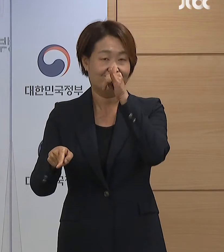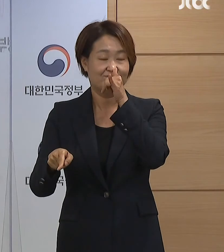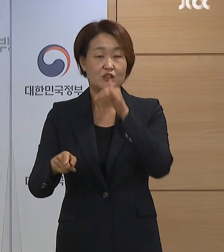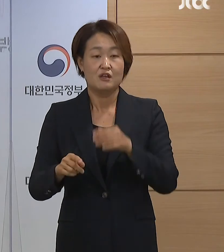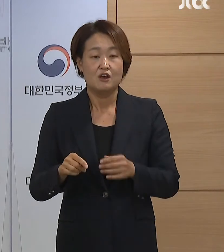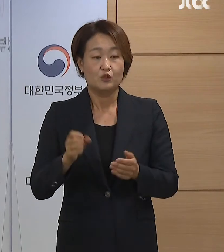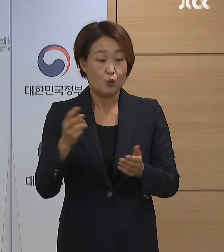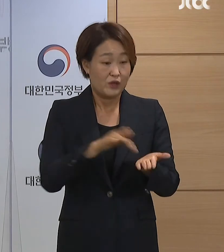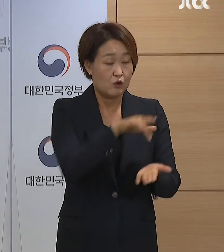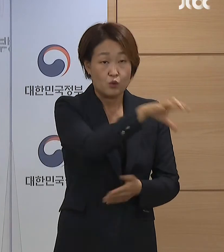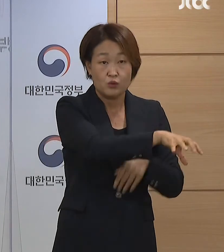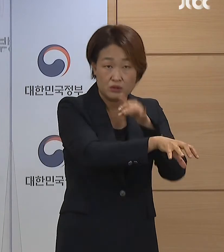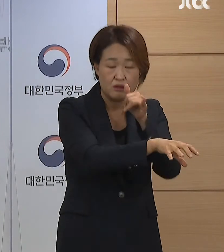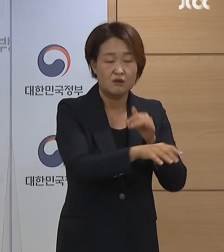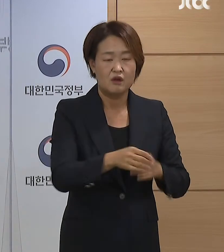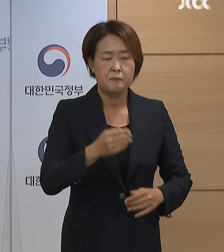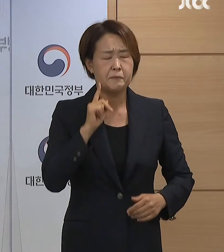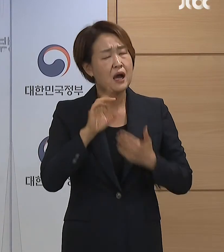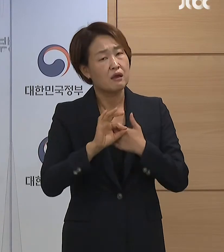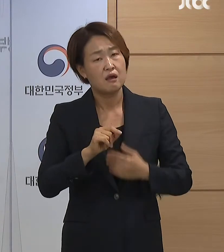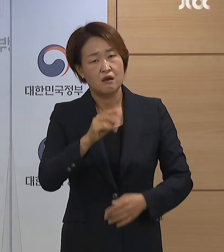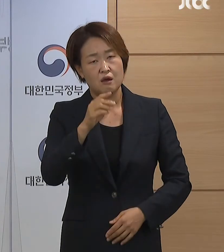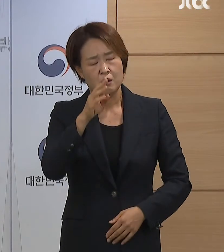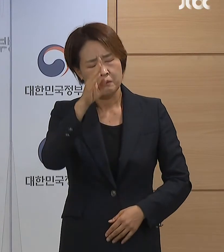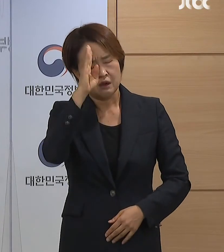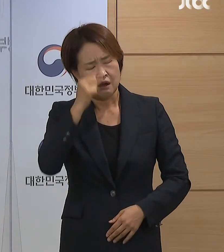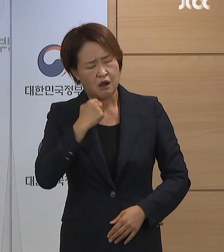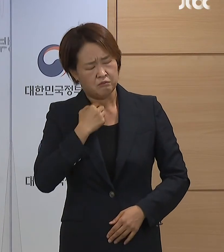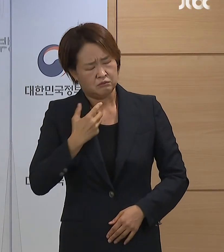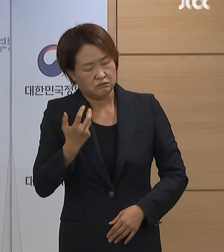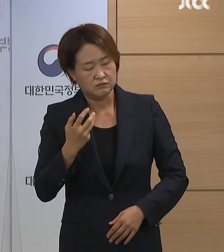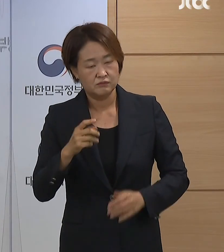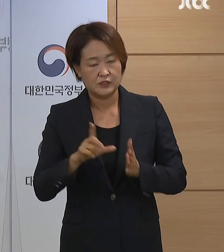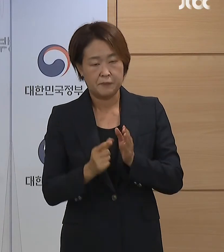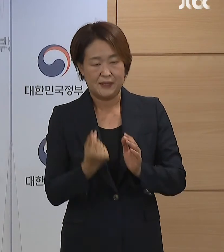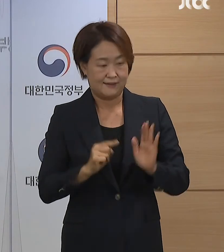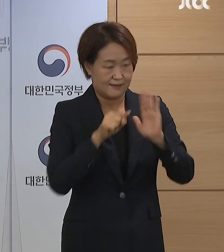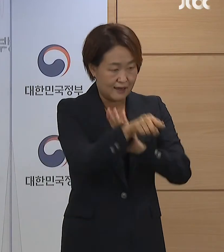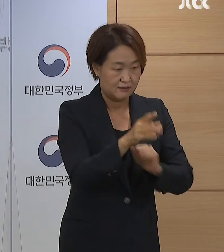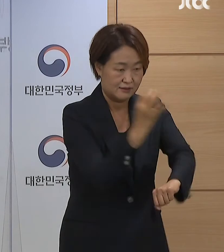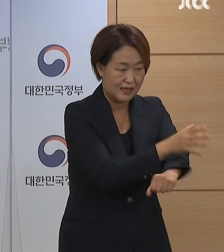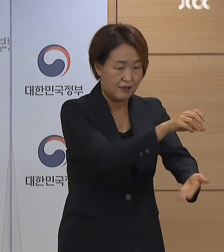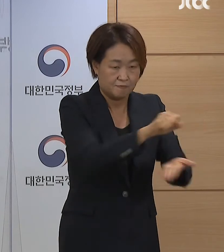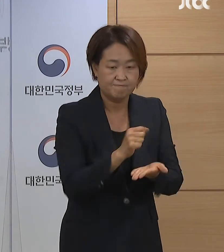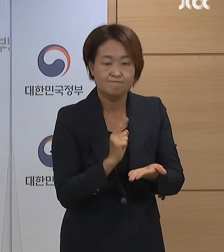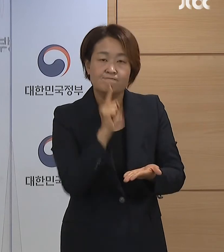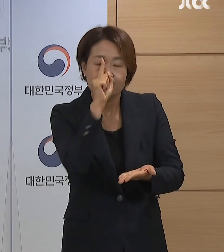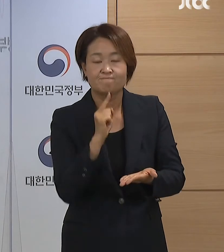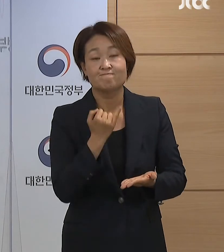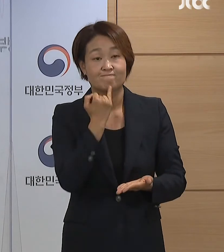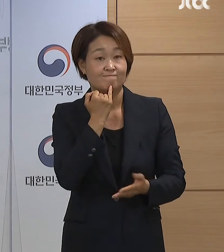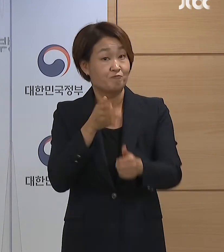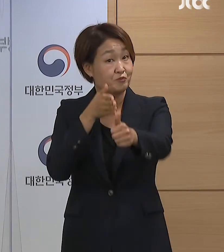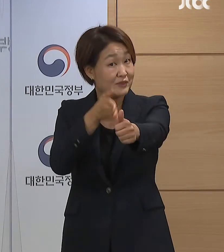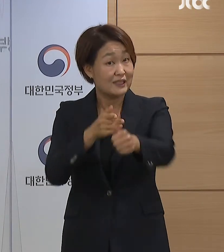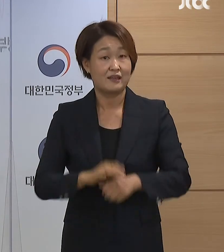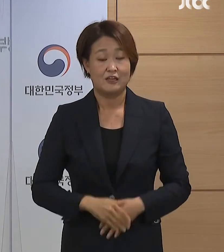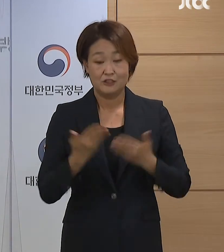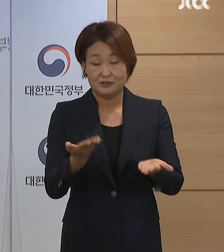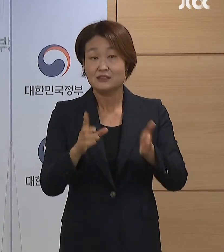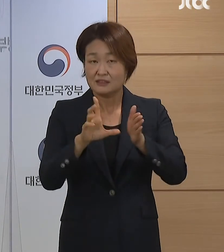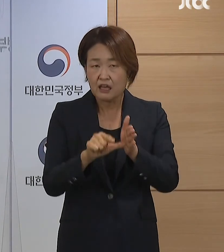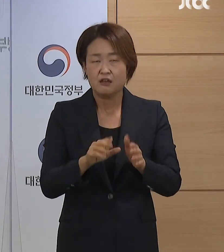약국을 통해서 자가진단키트를 구입해서 검사를 하시면 되겠습니다. 연휴 기간에도 촘촘한